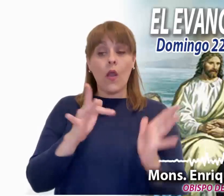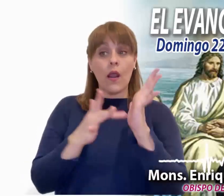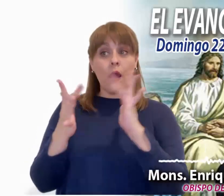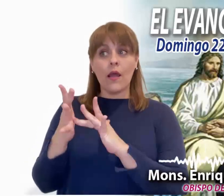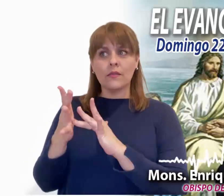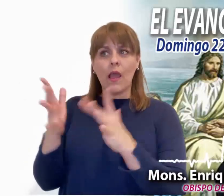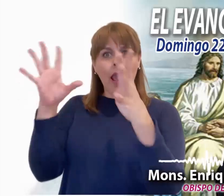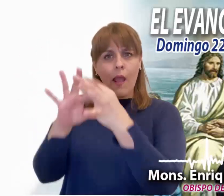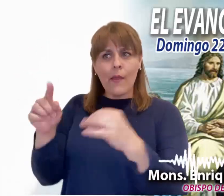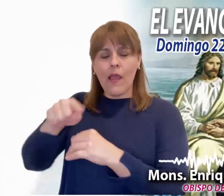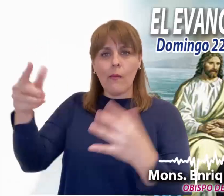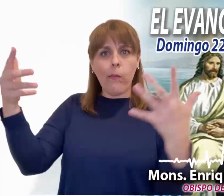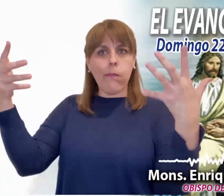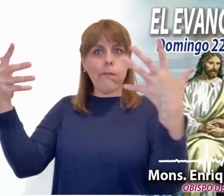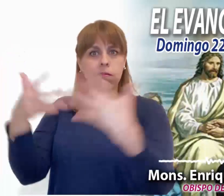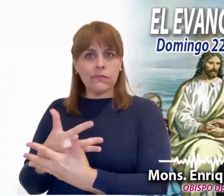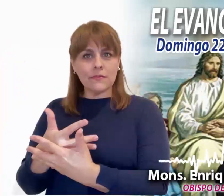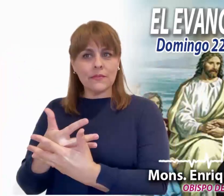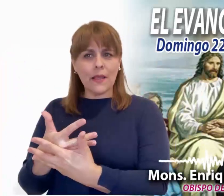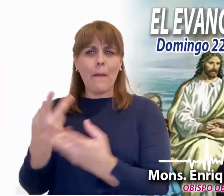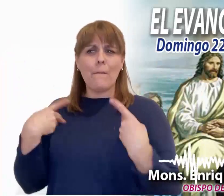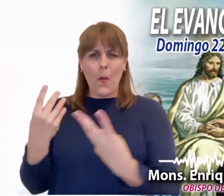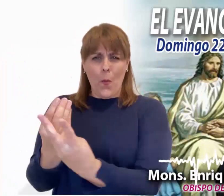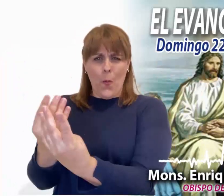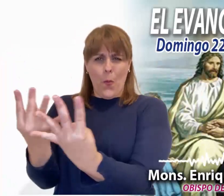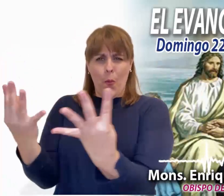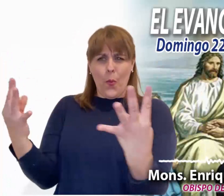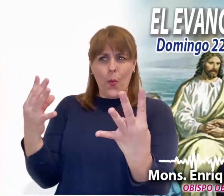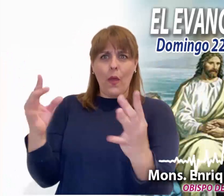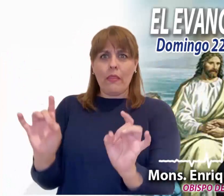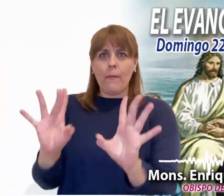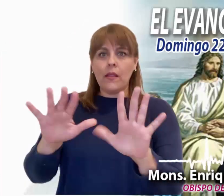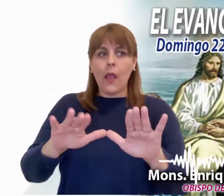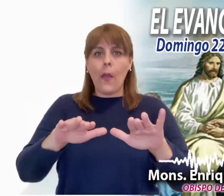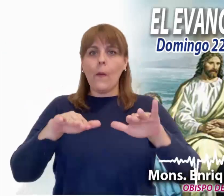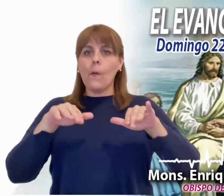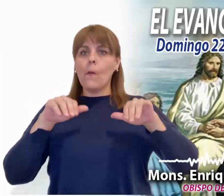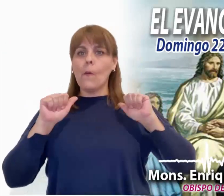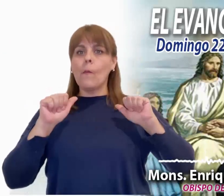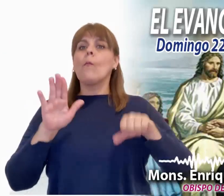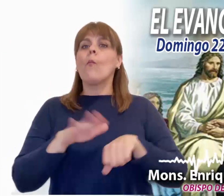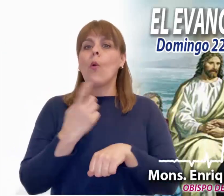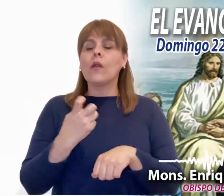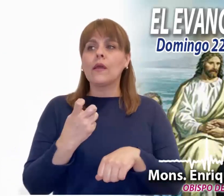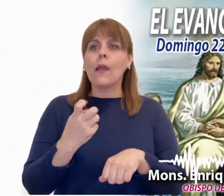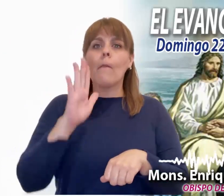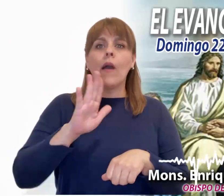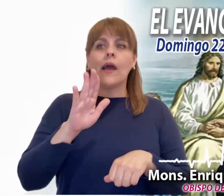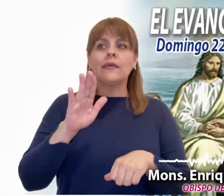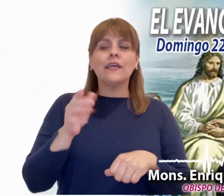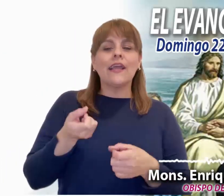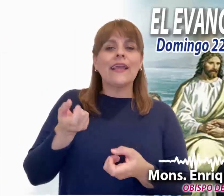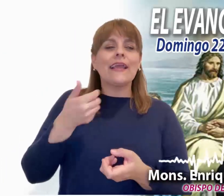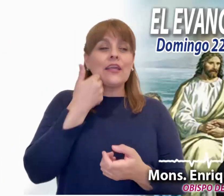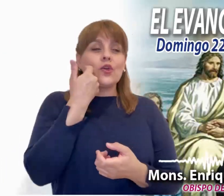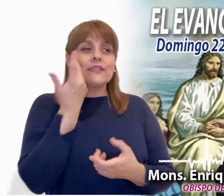crisis entre sus seguidores y discípulos. Las multitudes se alejan bruscamente de Él porque ha interrumpido